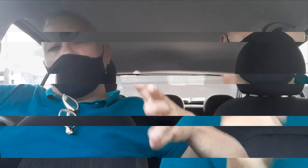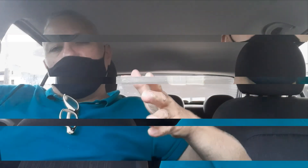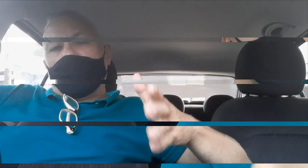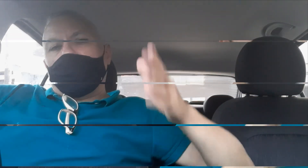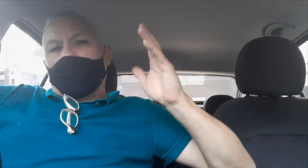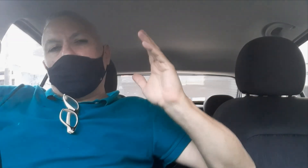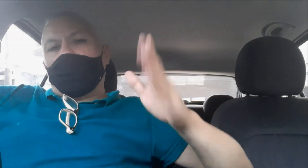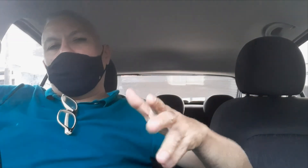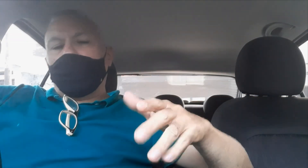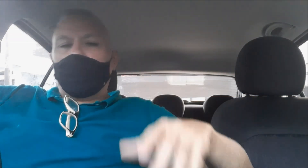hora,